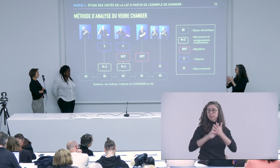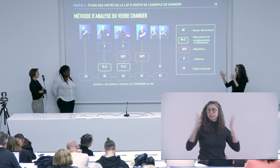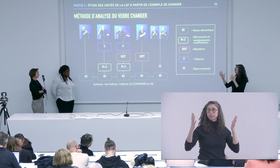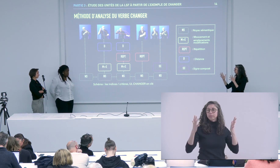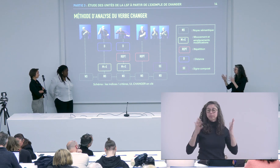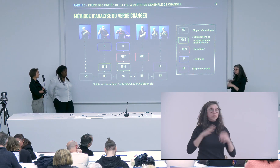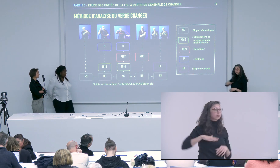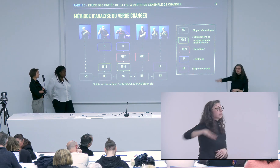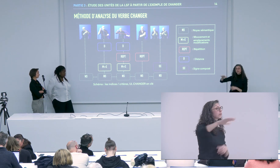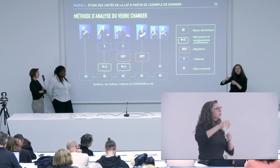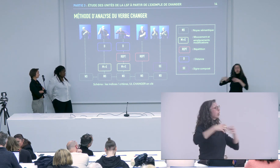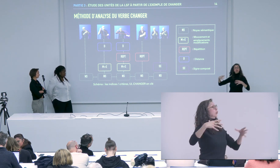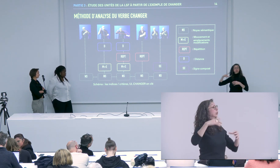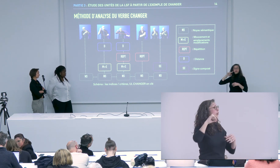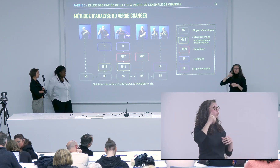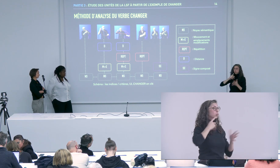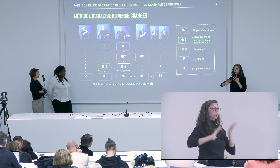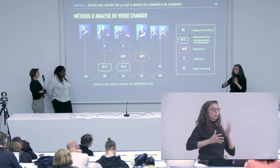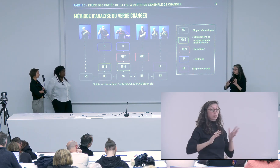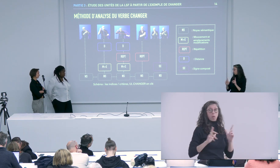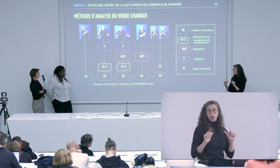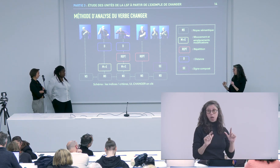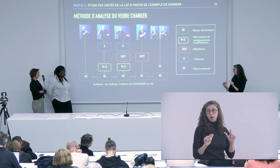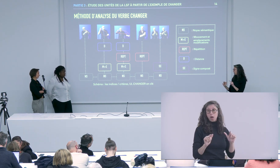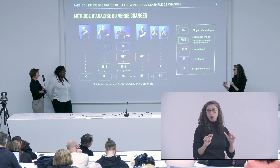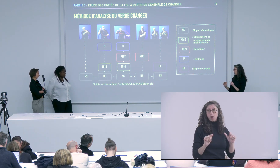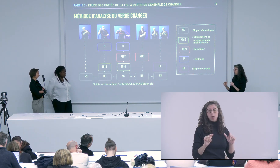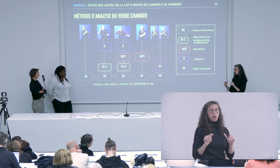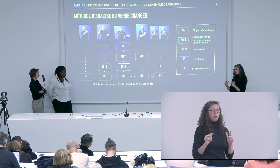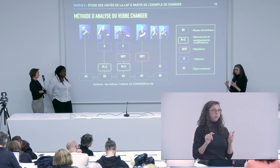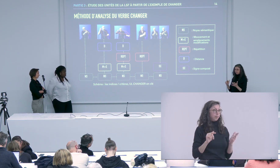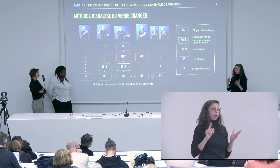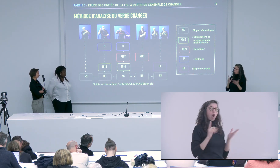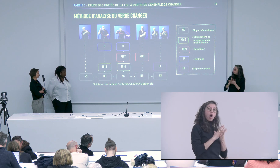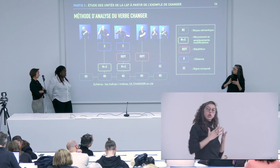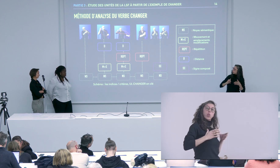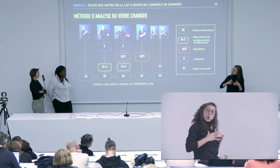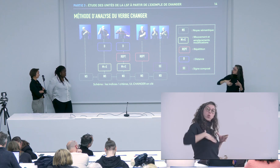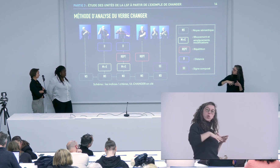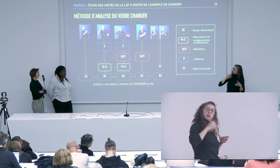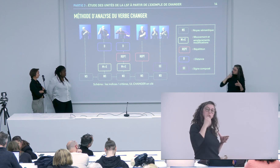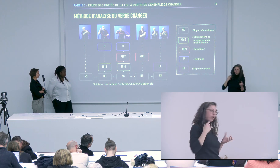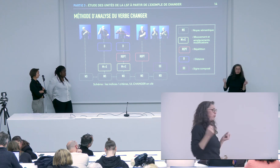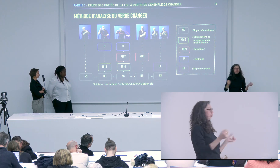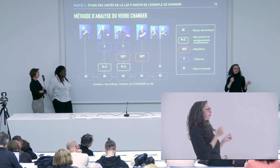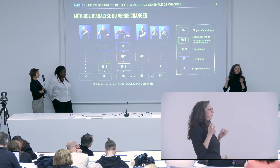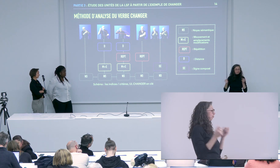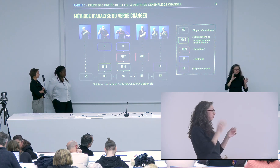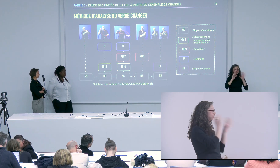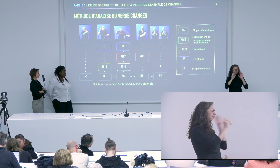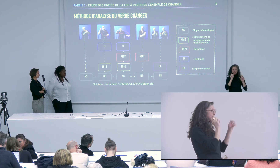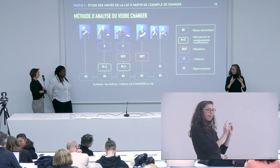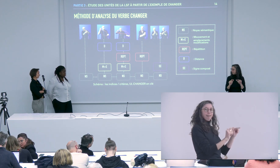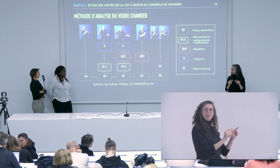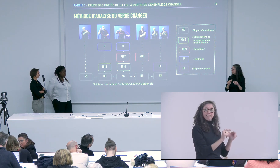chenille qui devient papillon on est vraiment dans un contexte et pour la majorité des sources ça